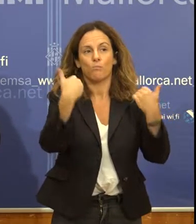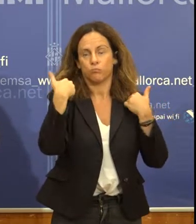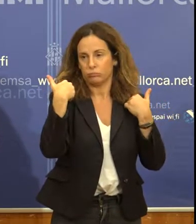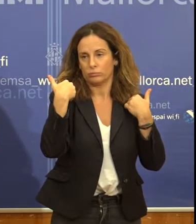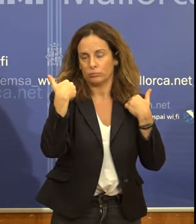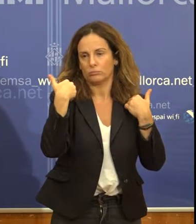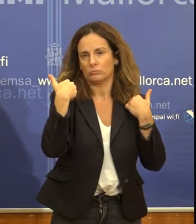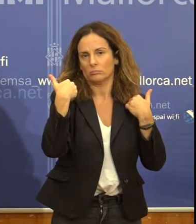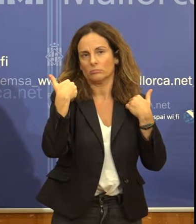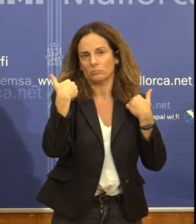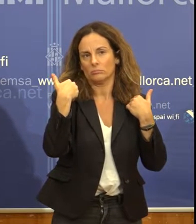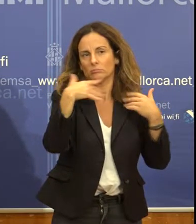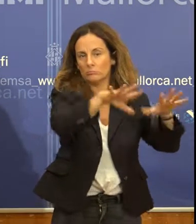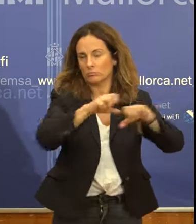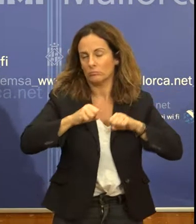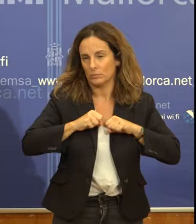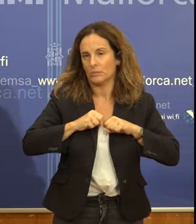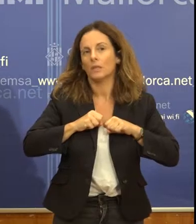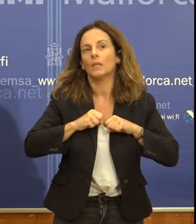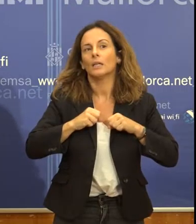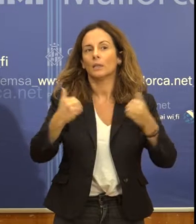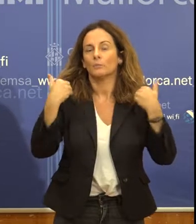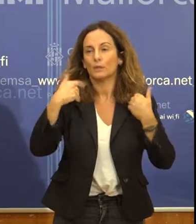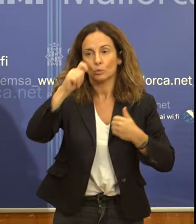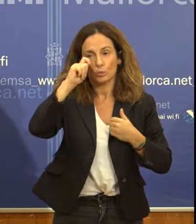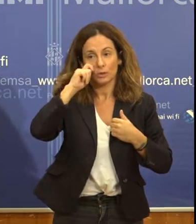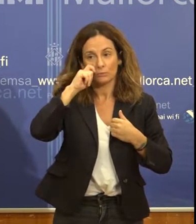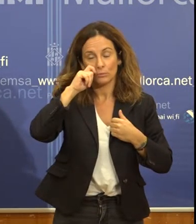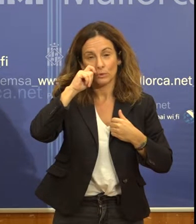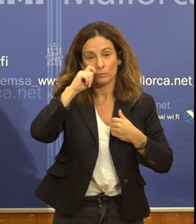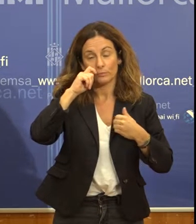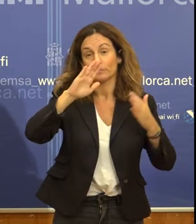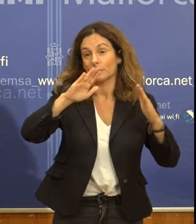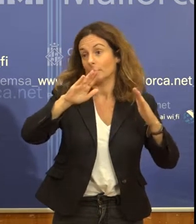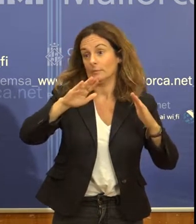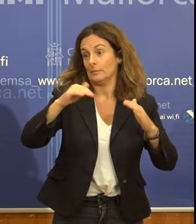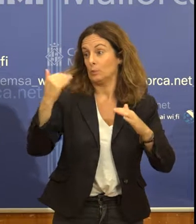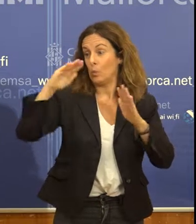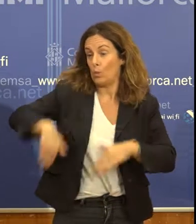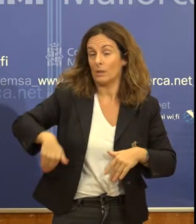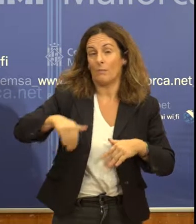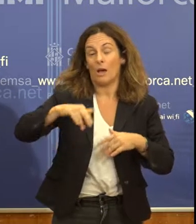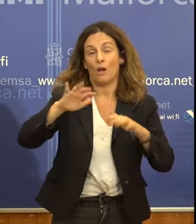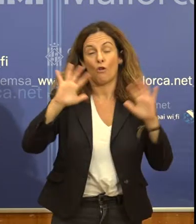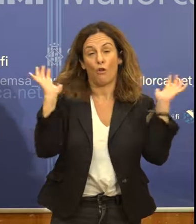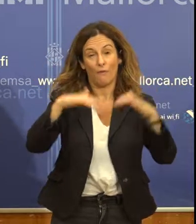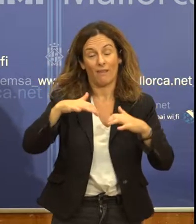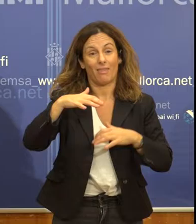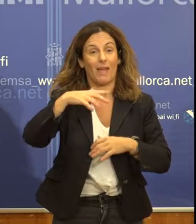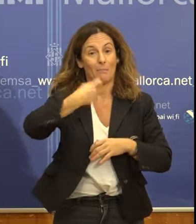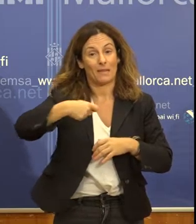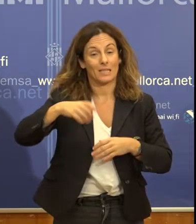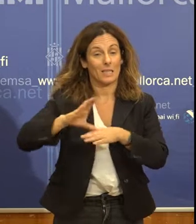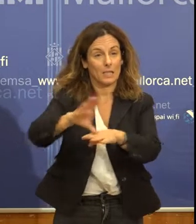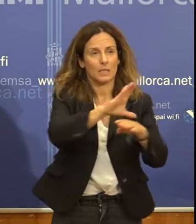conferència de presidents, i a més, se n'ha començat a parlar ja amb el govern. Però, una